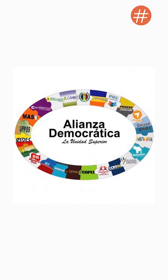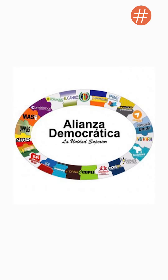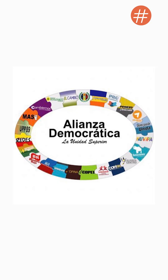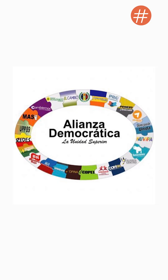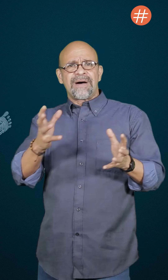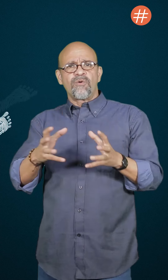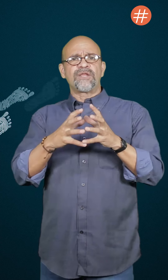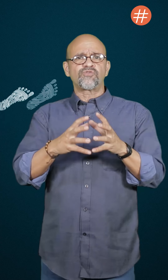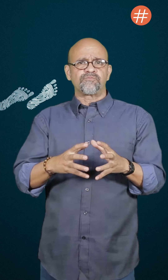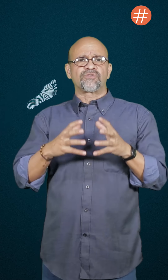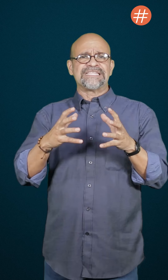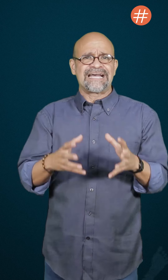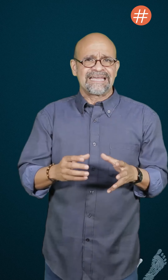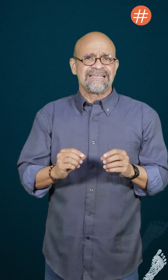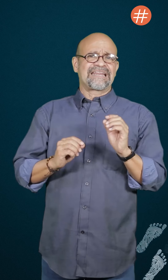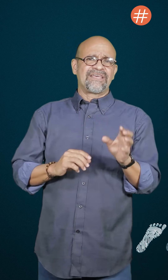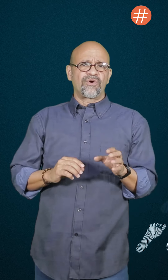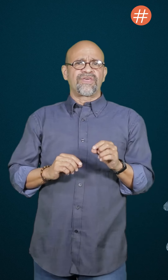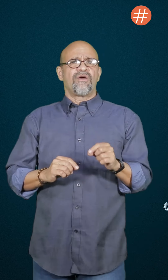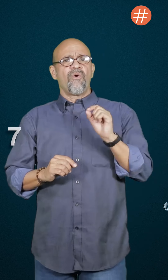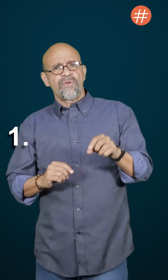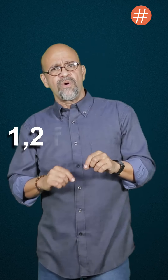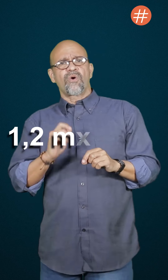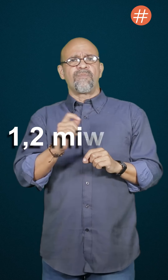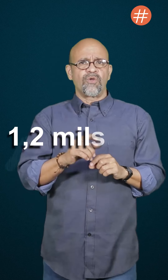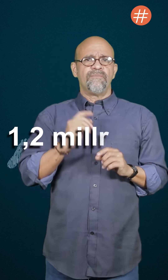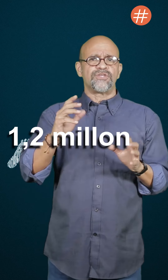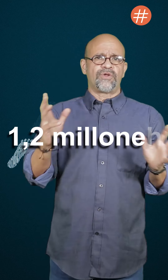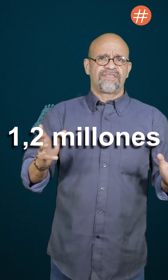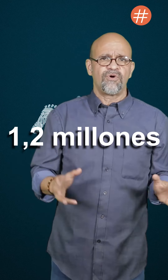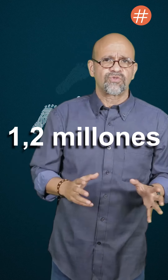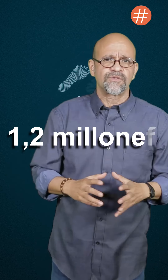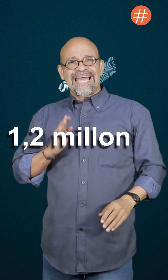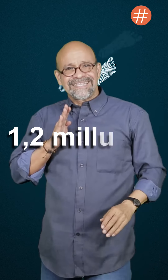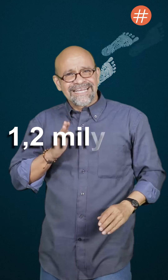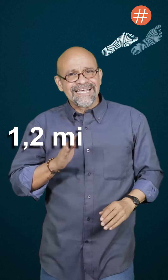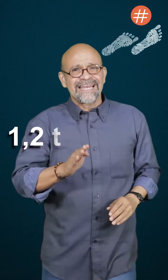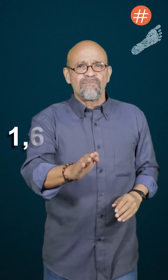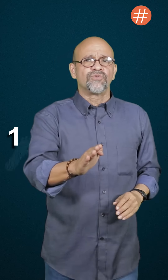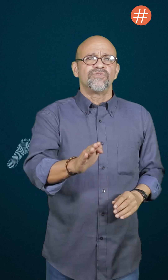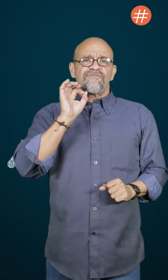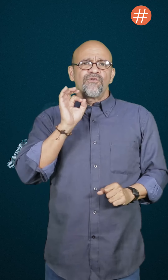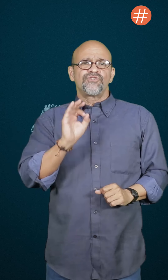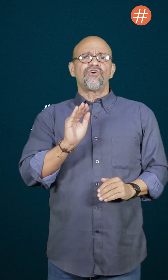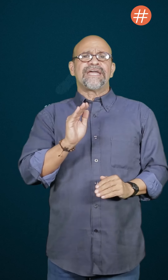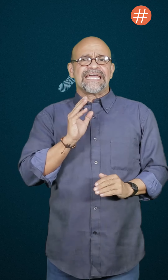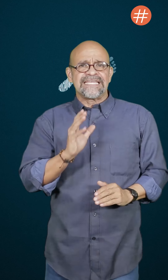mantuvo más o menos su porcentaje alrededor de 1,2 millones de votos. La entrada de la MUT influyó en el